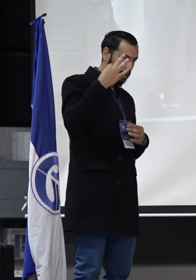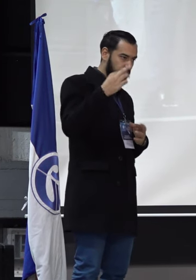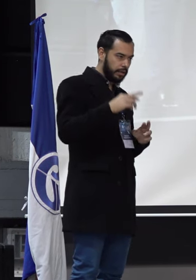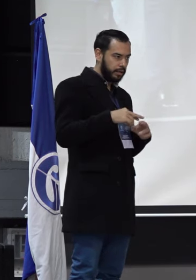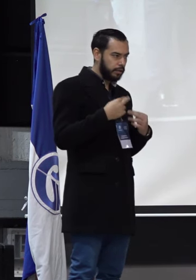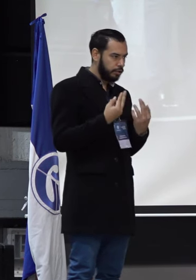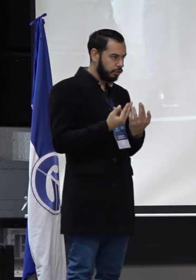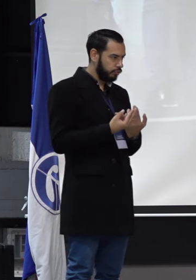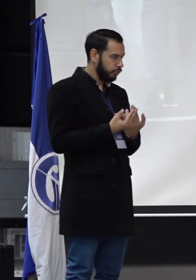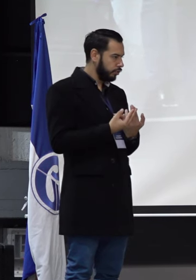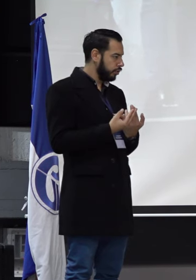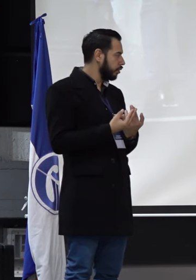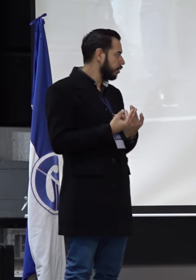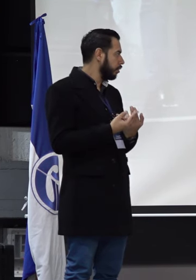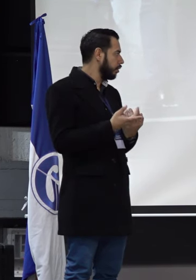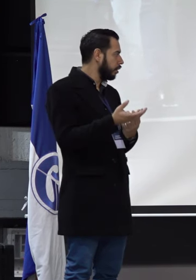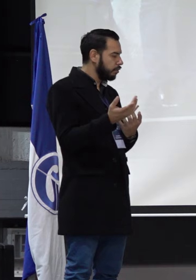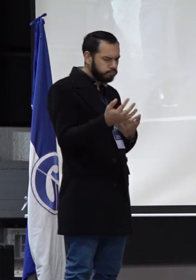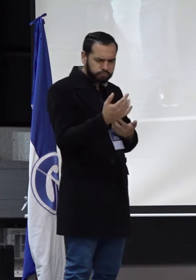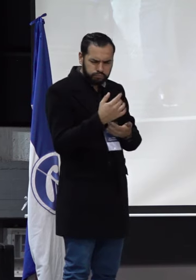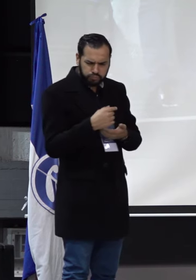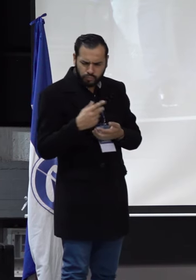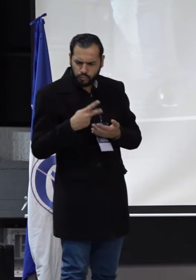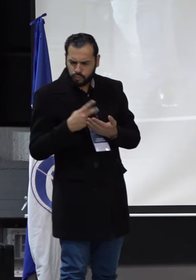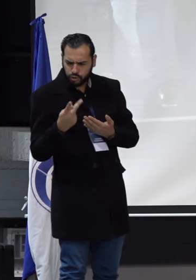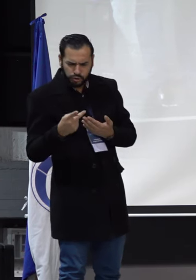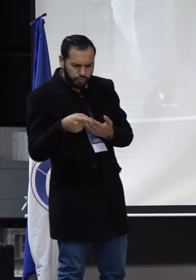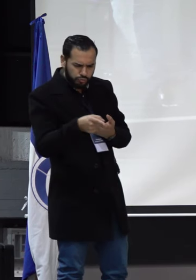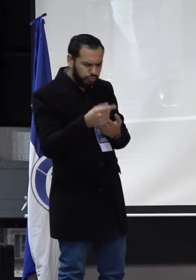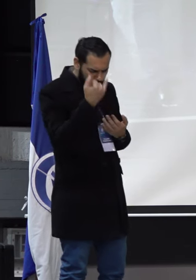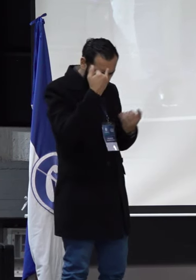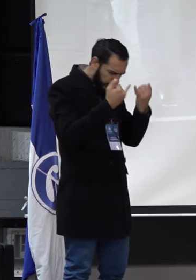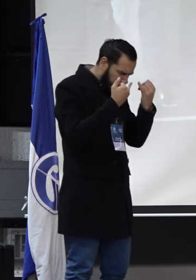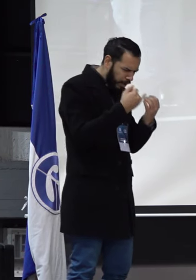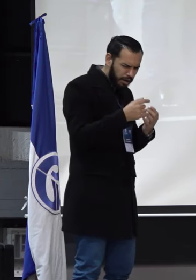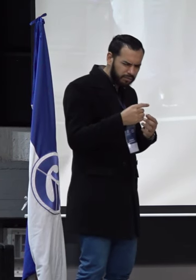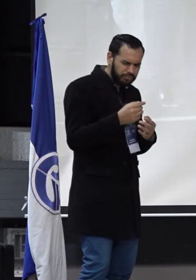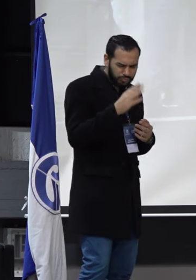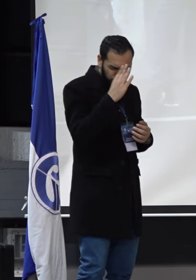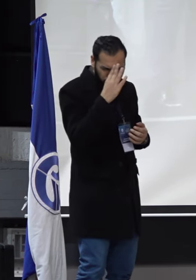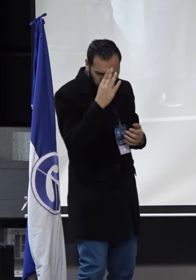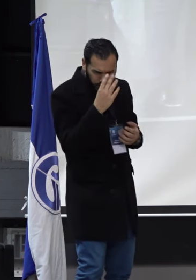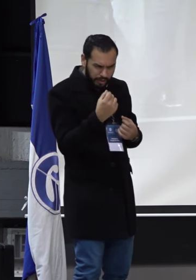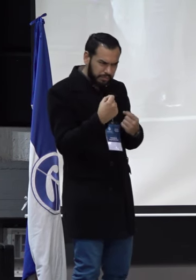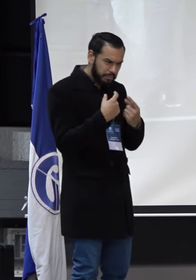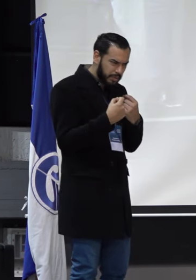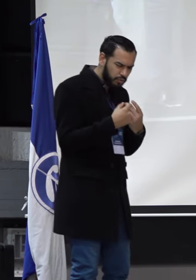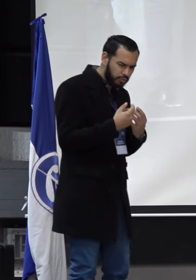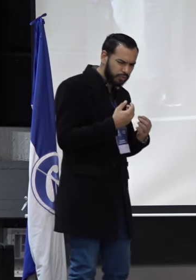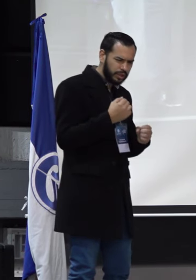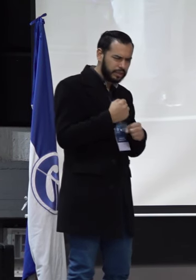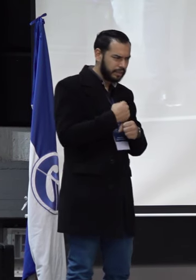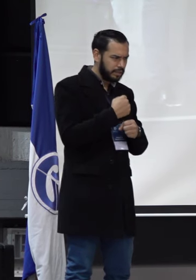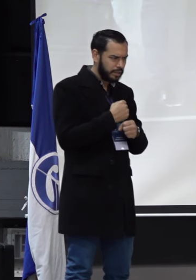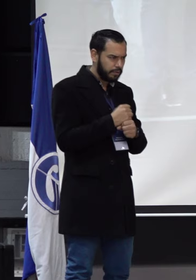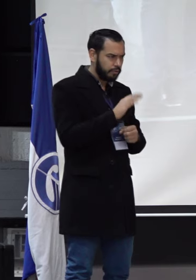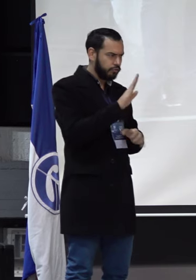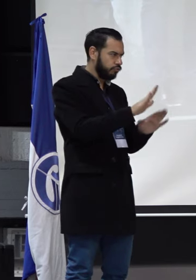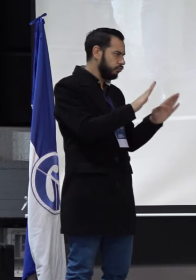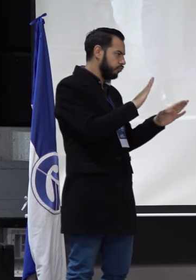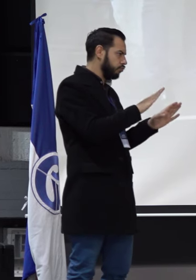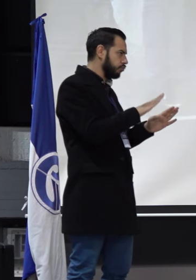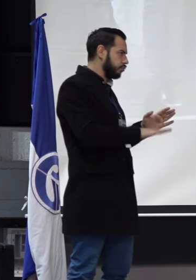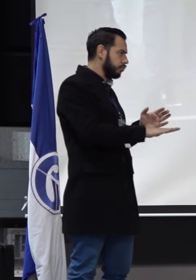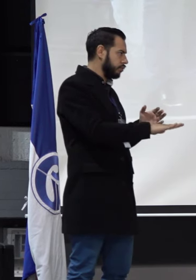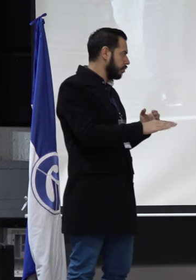reunirse y poder recoger, no solamente las inquietudes, sino los trabajos que desde nuestros sectores